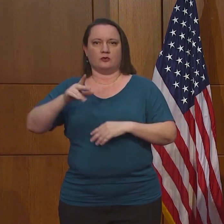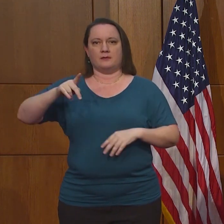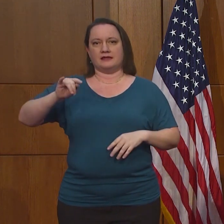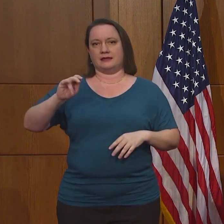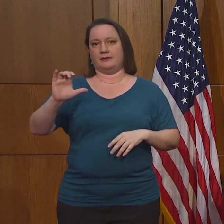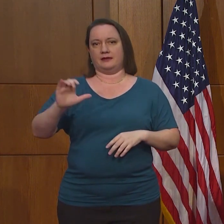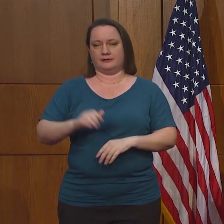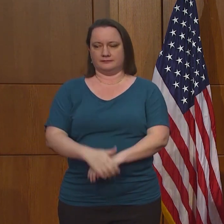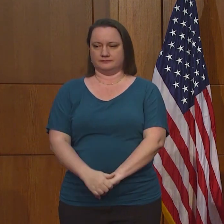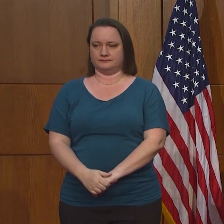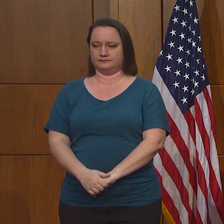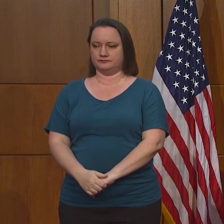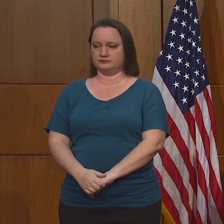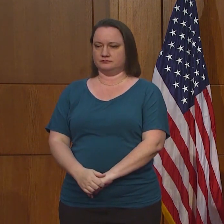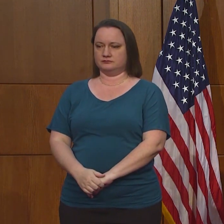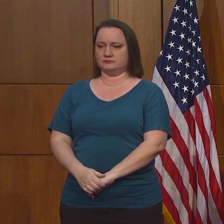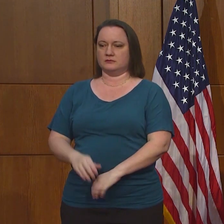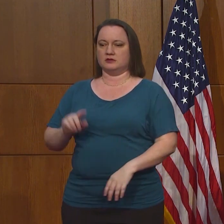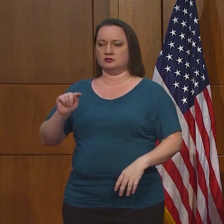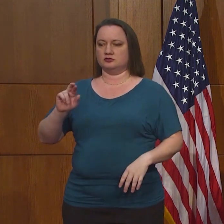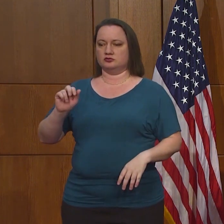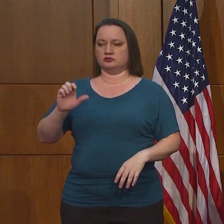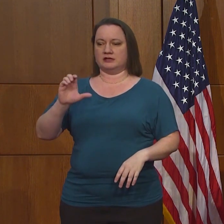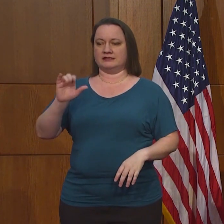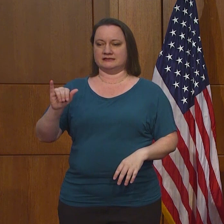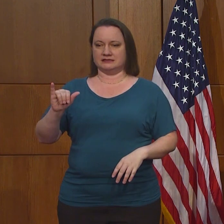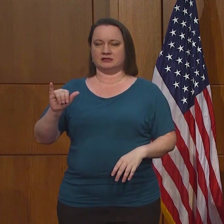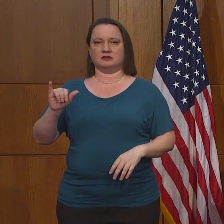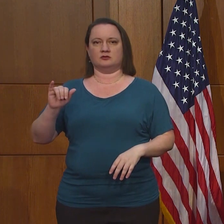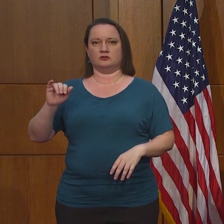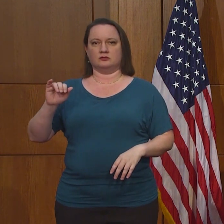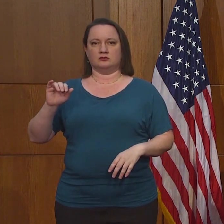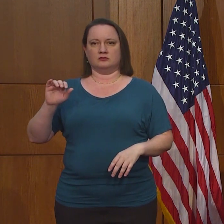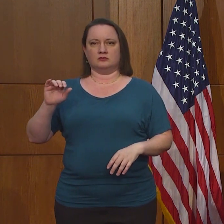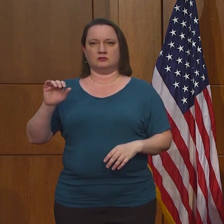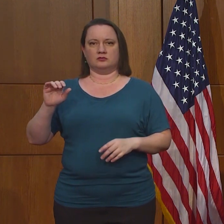Otra pregunta de una reportera de Suffolk.